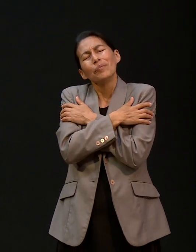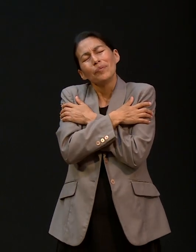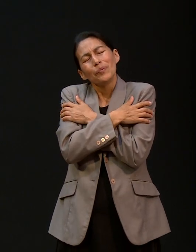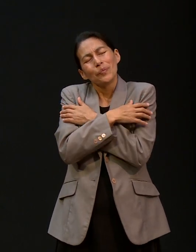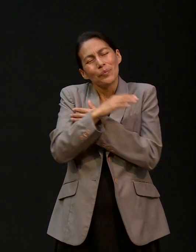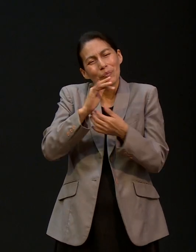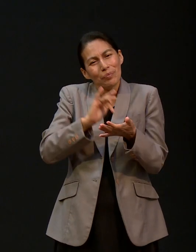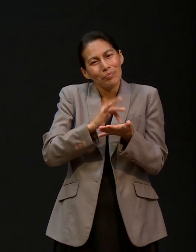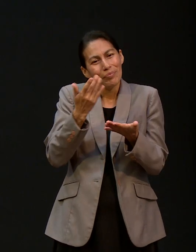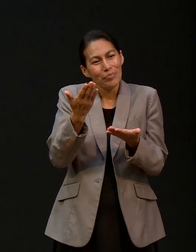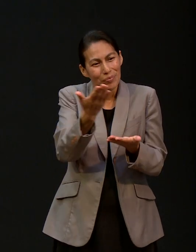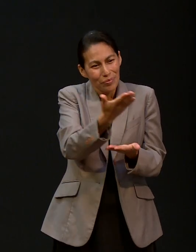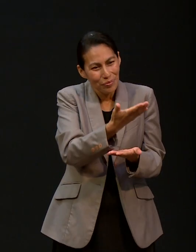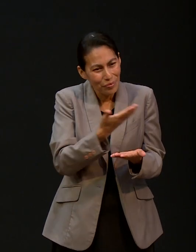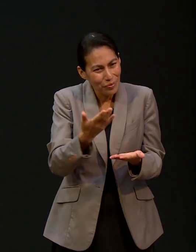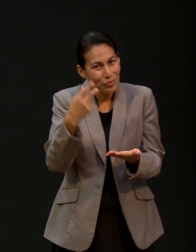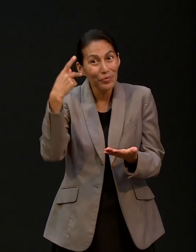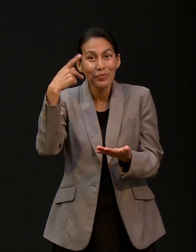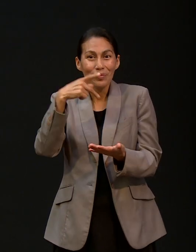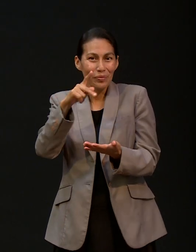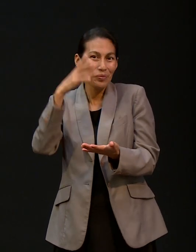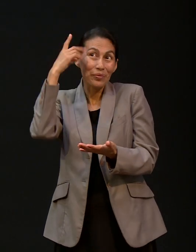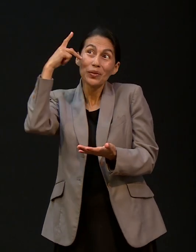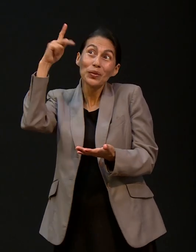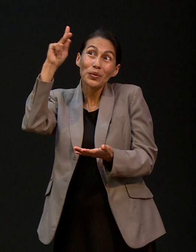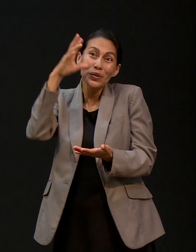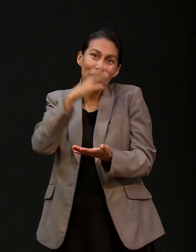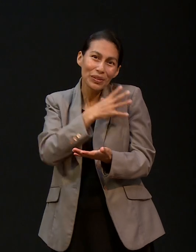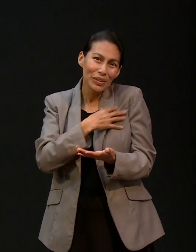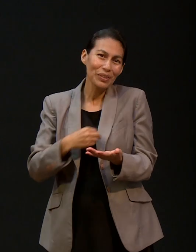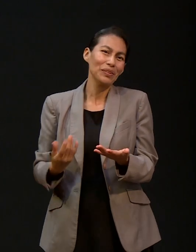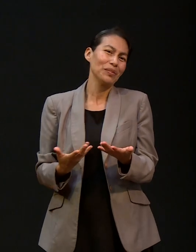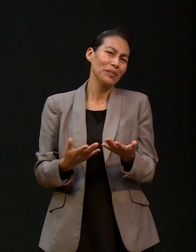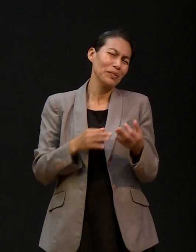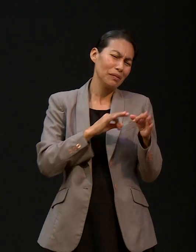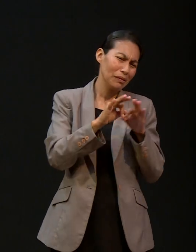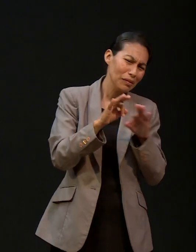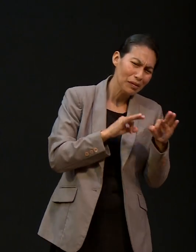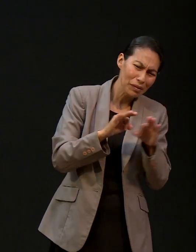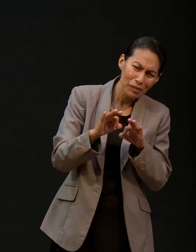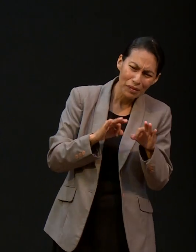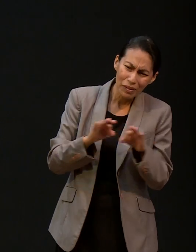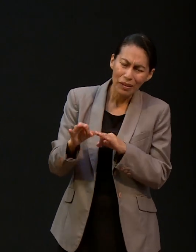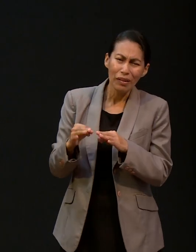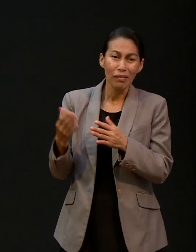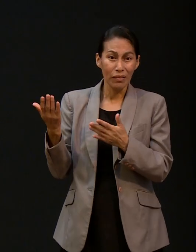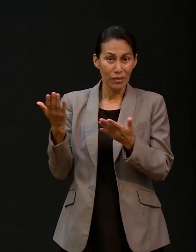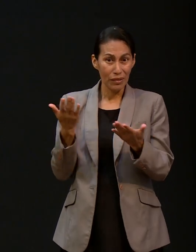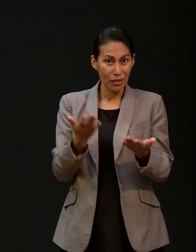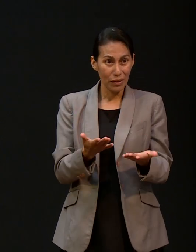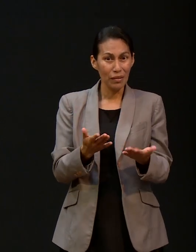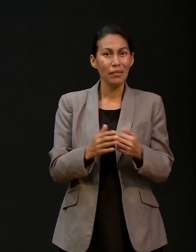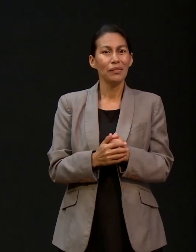de sus hijos porque ahí los compañeros de trabajo que llegaban y nos